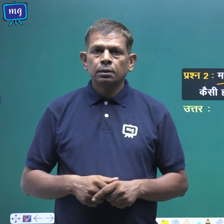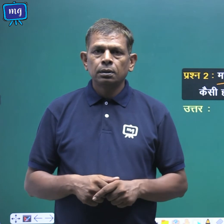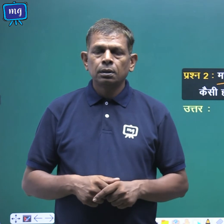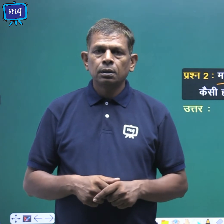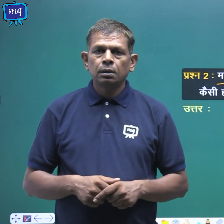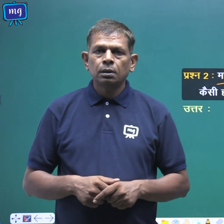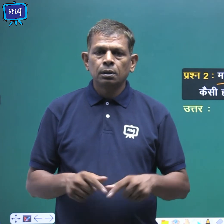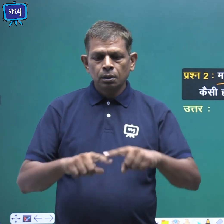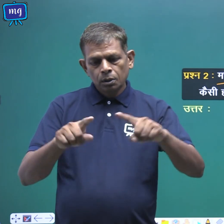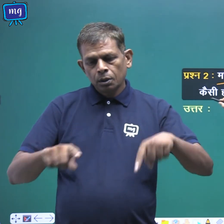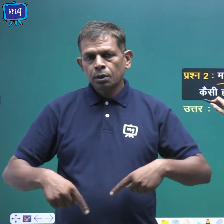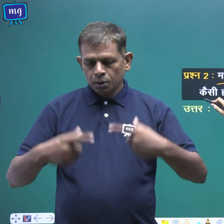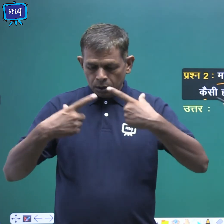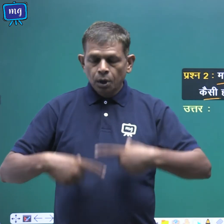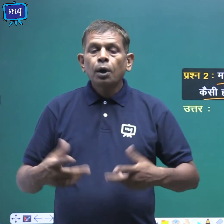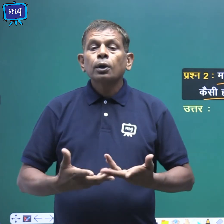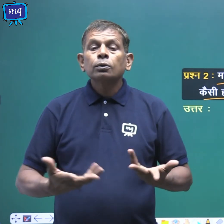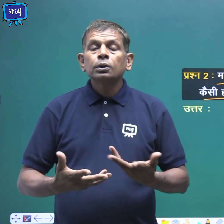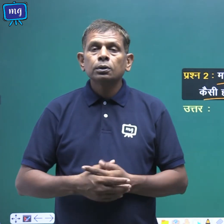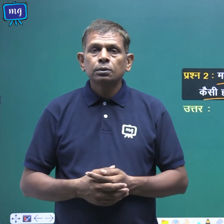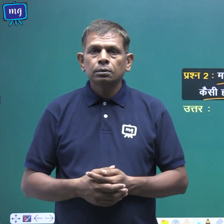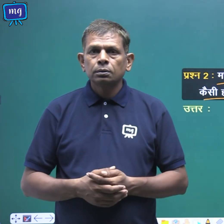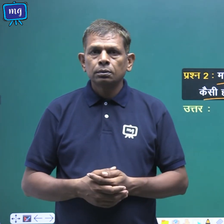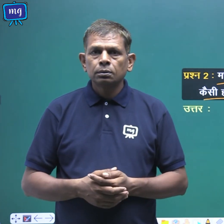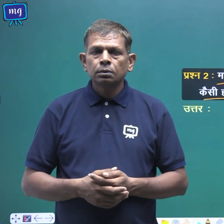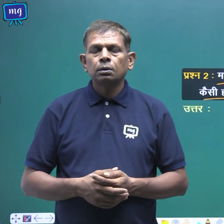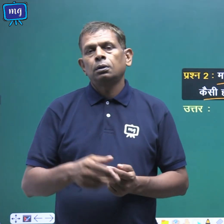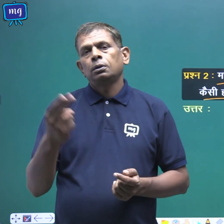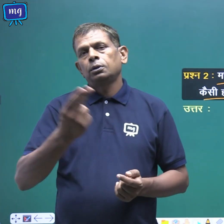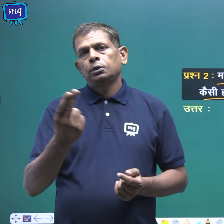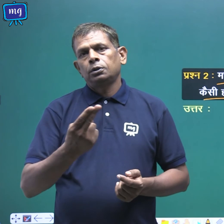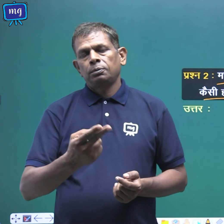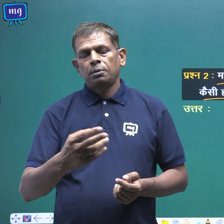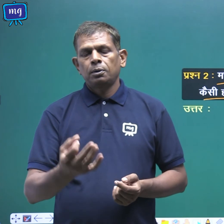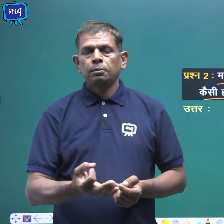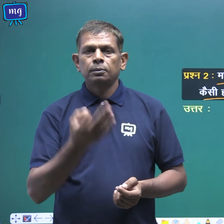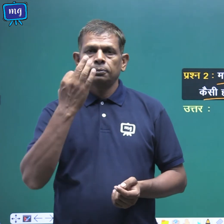आकरती कैसी होती है चित्र भी बनाओ